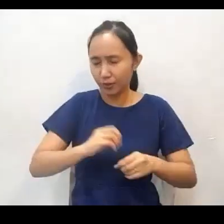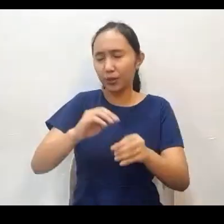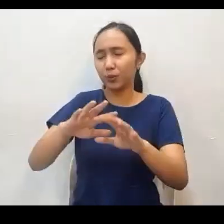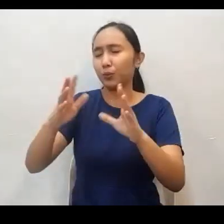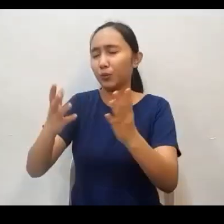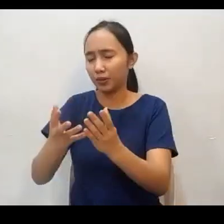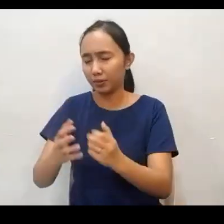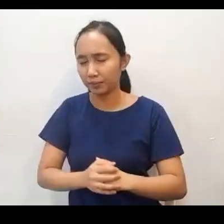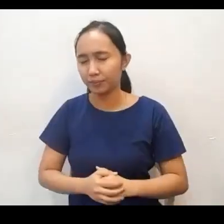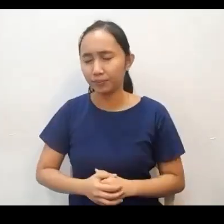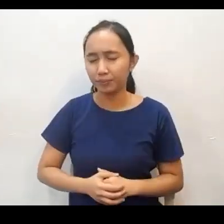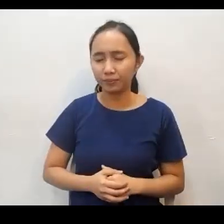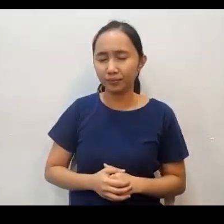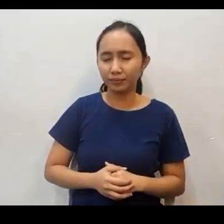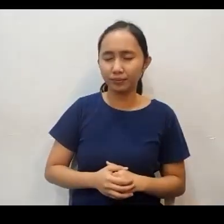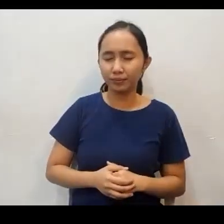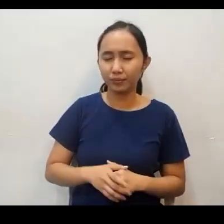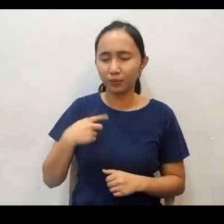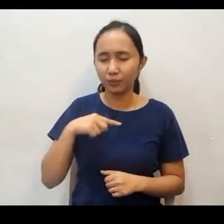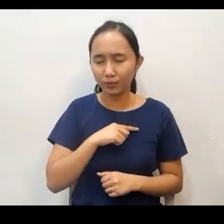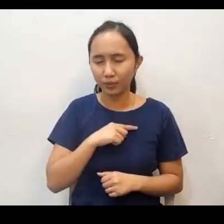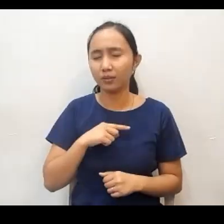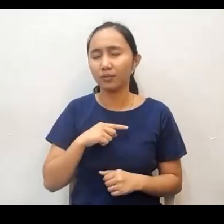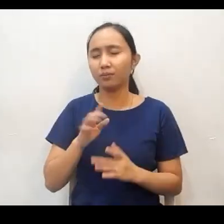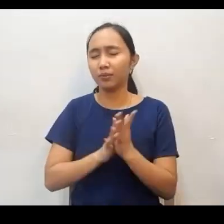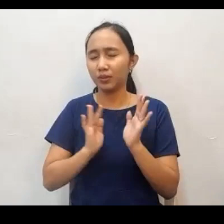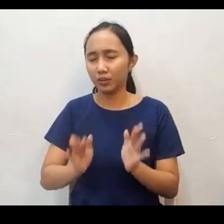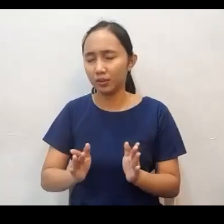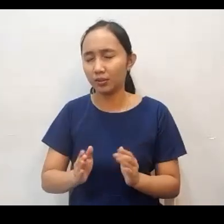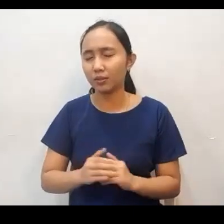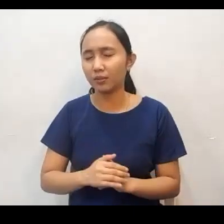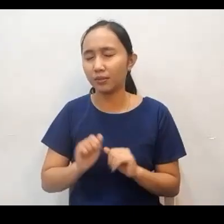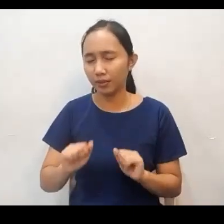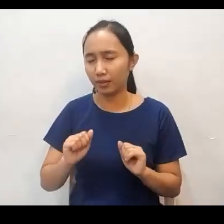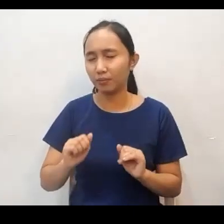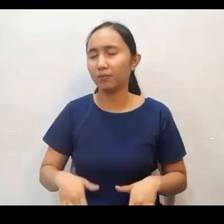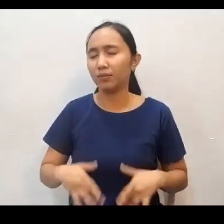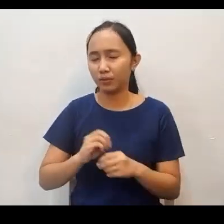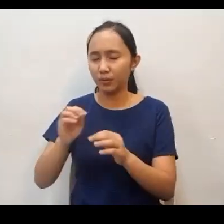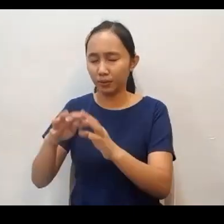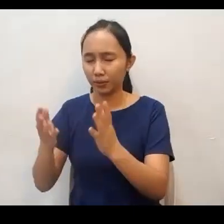Maraming salamat po sa pagbibigay sa amin ng pagkakataon upang makapamuhay sa mundong ito bilang krisyano.